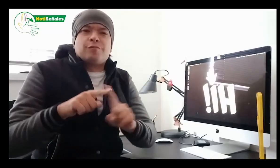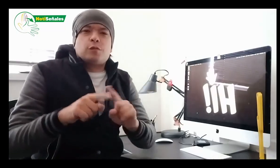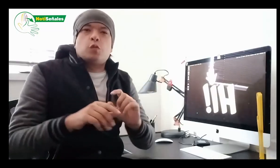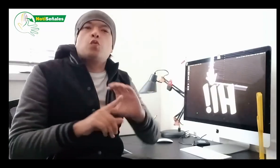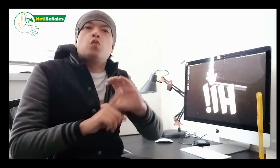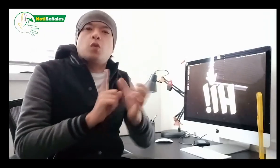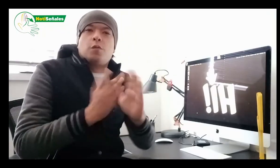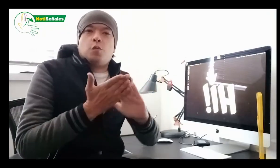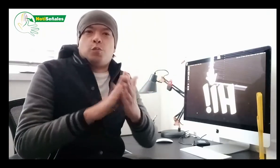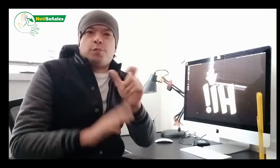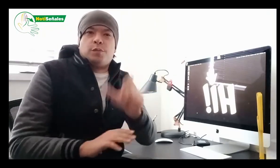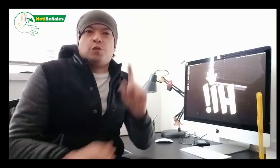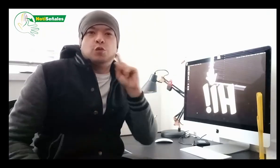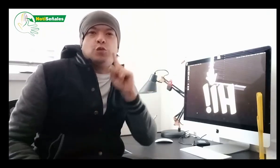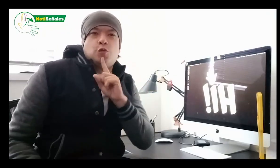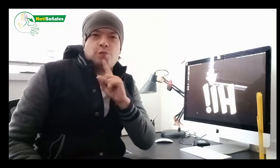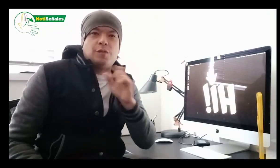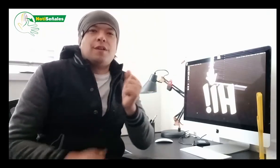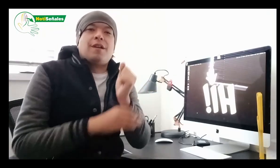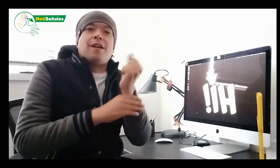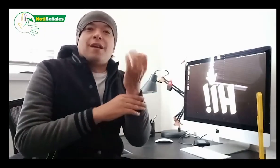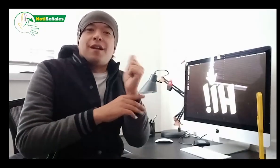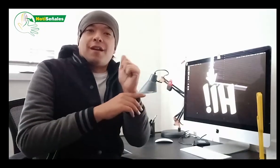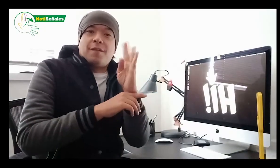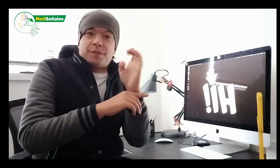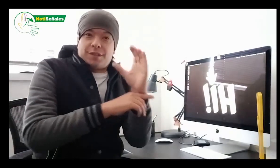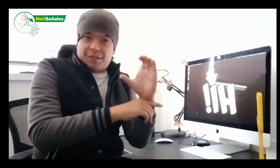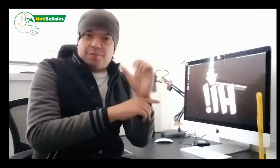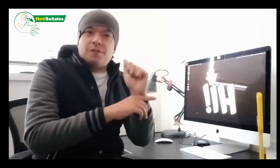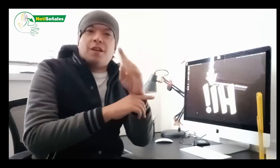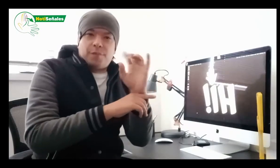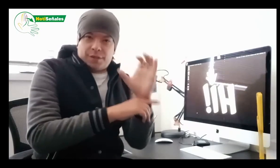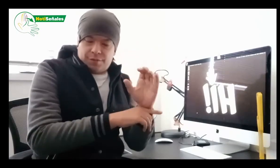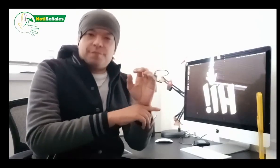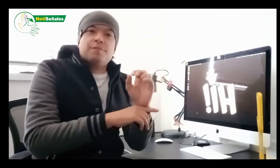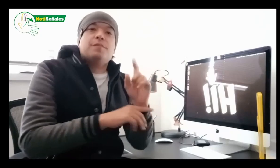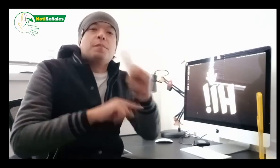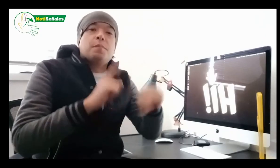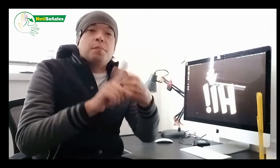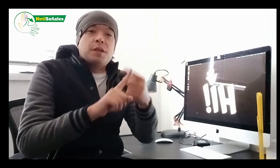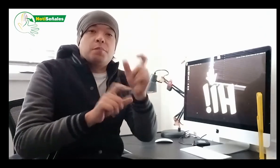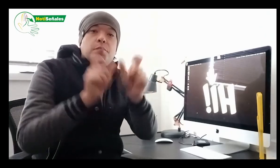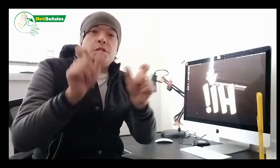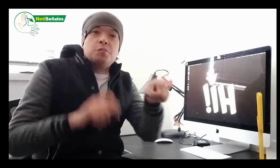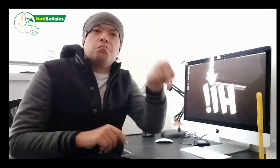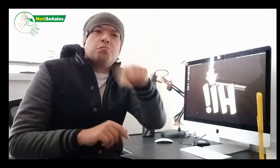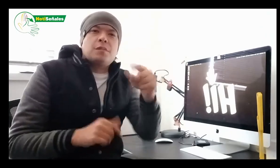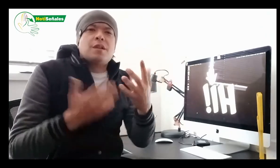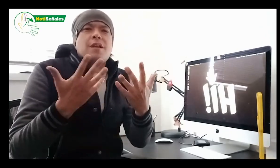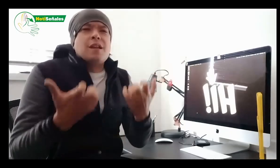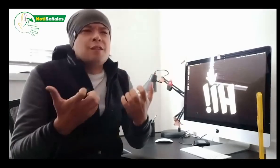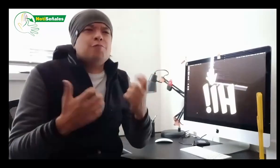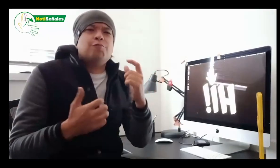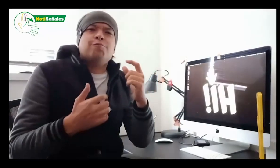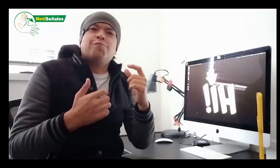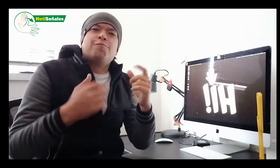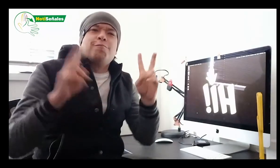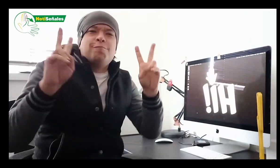implementos enfocados en la cultura de la comunidad sorda como lo es el alfabeto en lengua de señas si las personas y